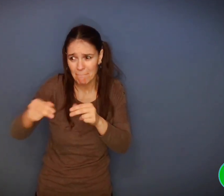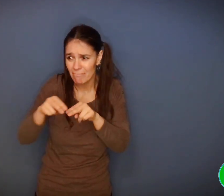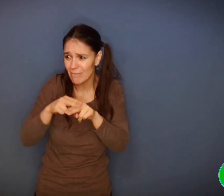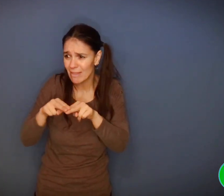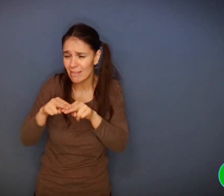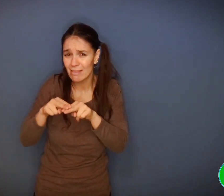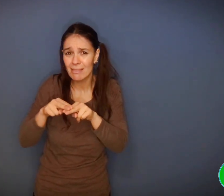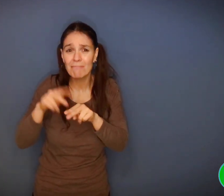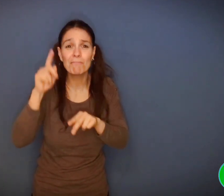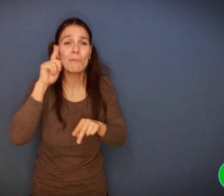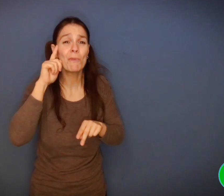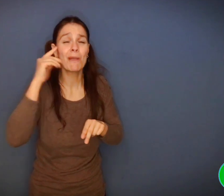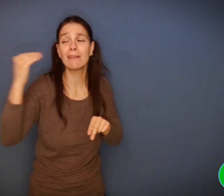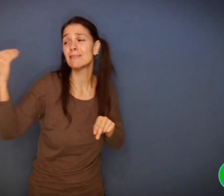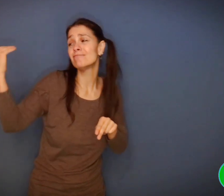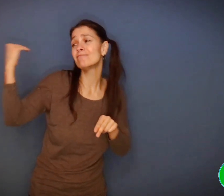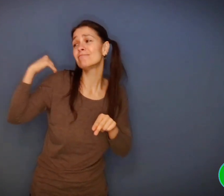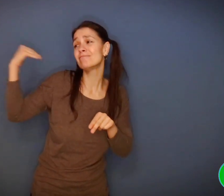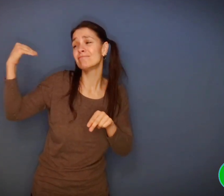Il a distribué tous ses beaux légumes.